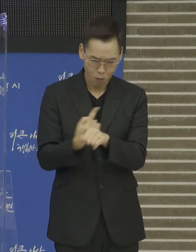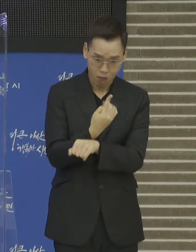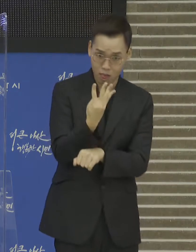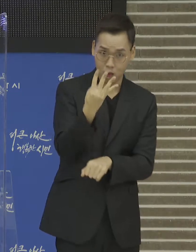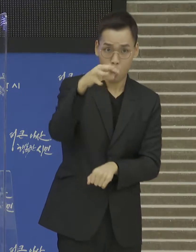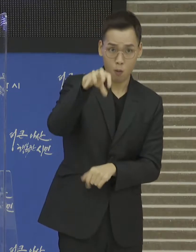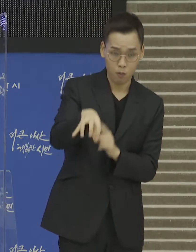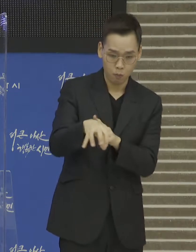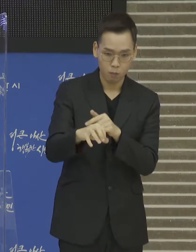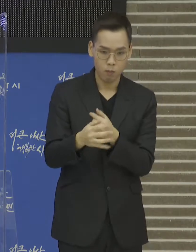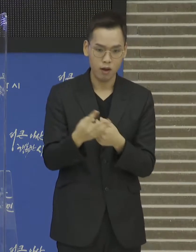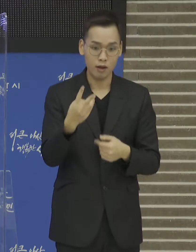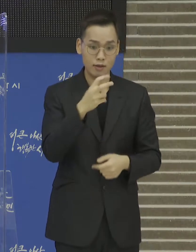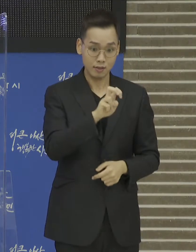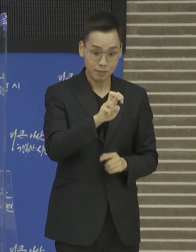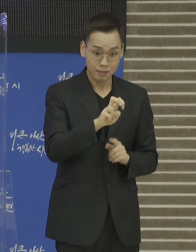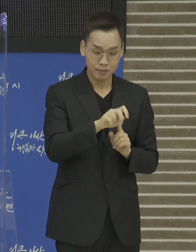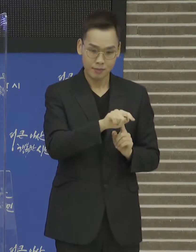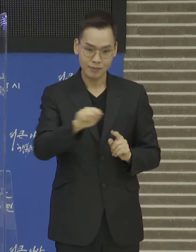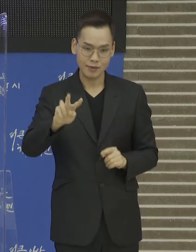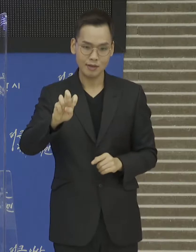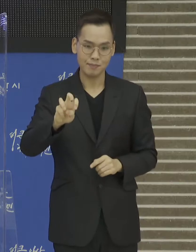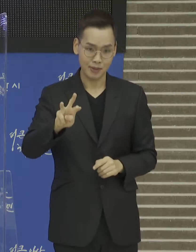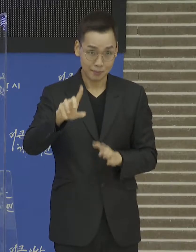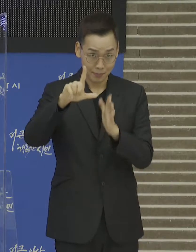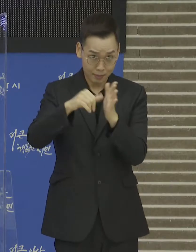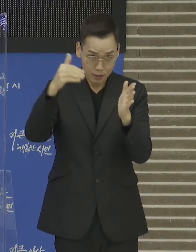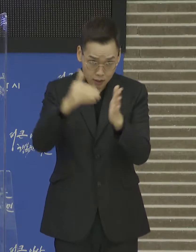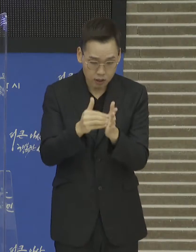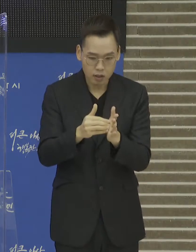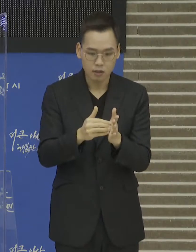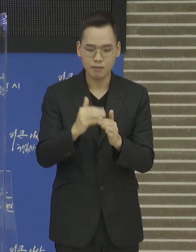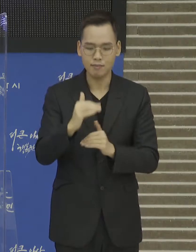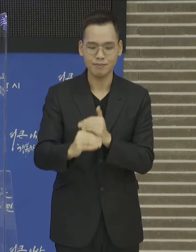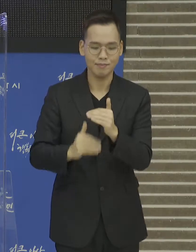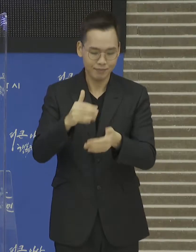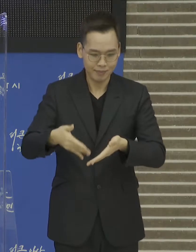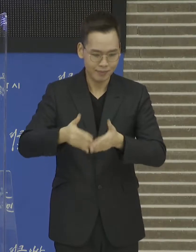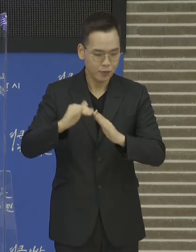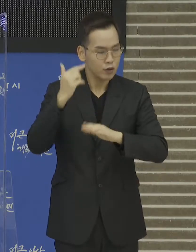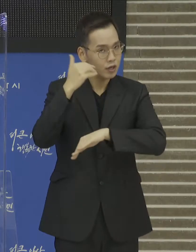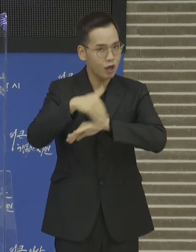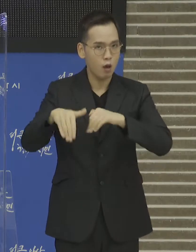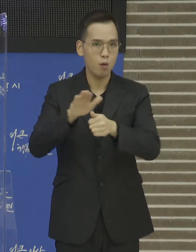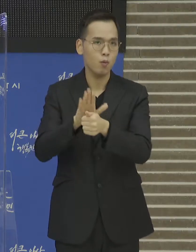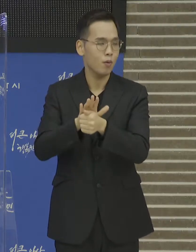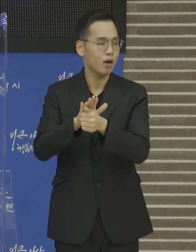2022년부터 2023년까지 단계별 준공 예정입니다.